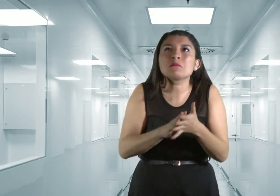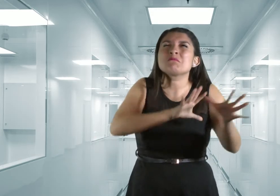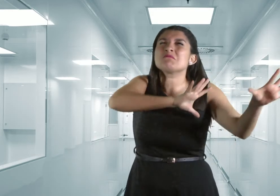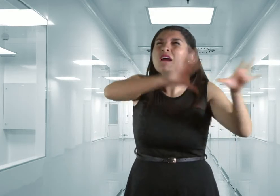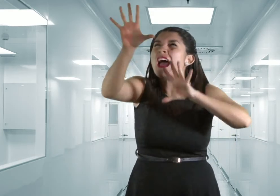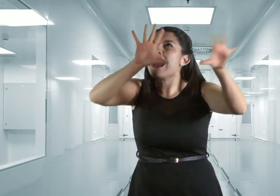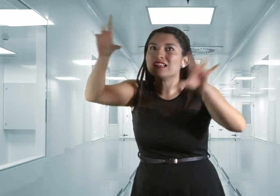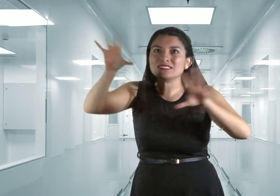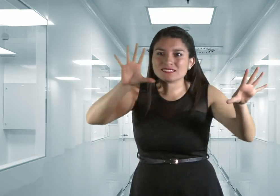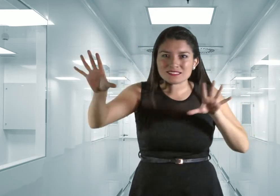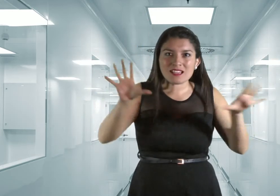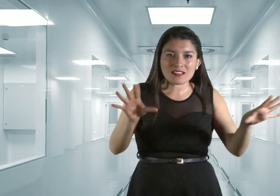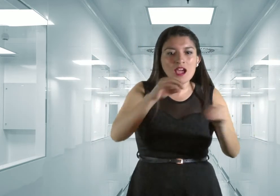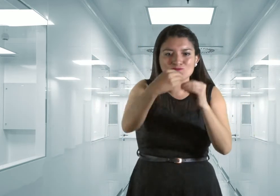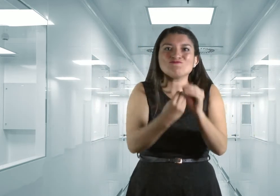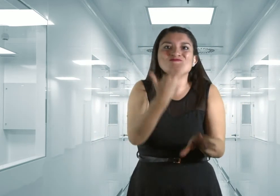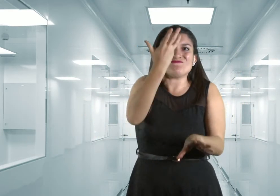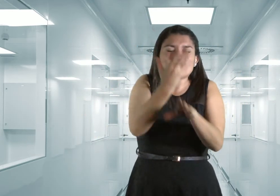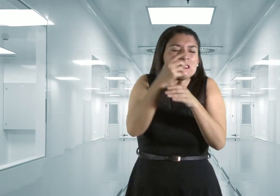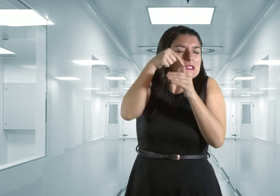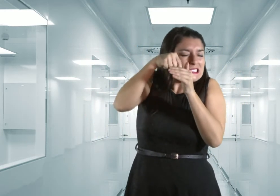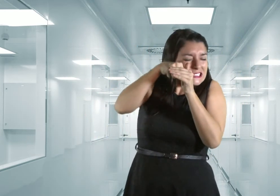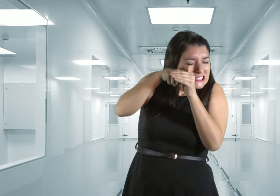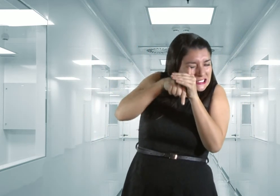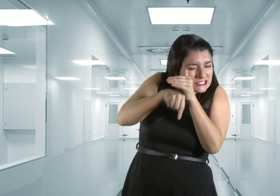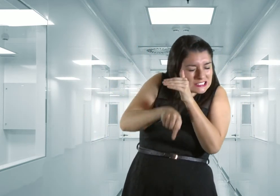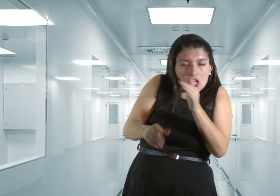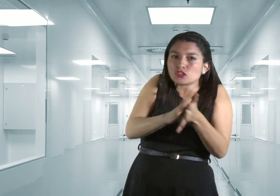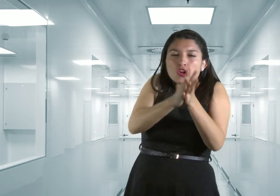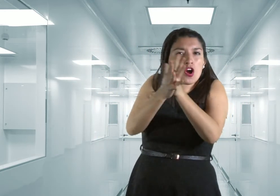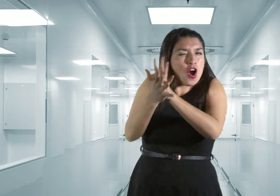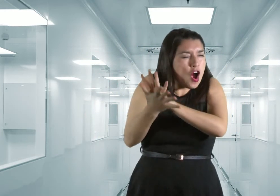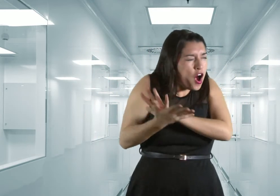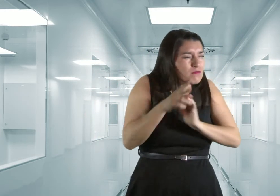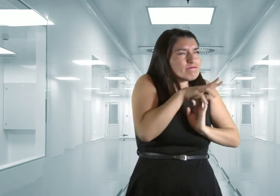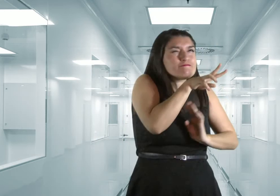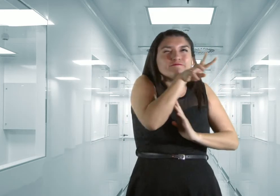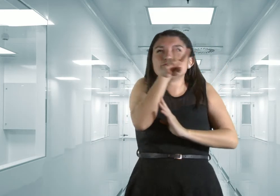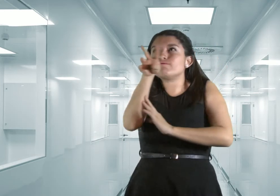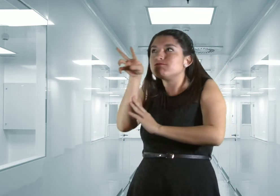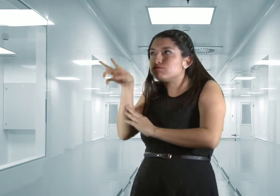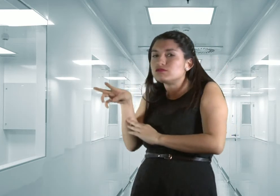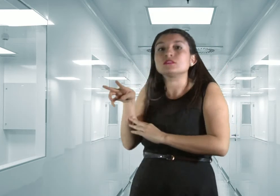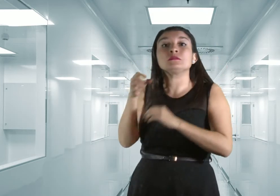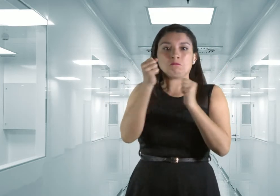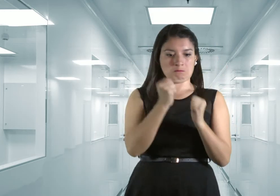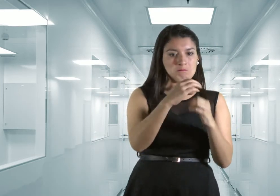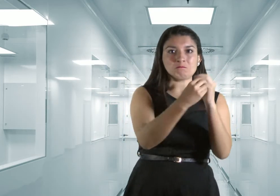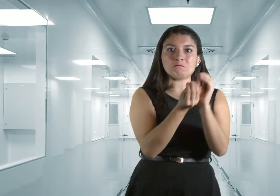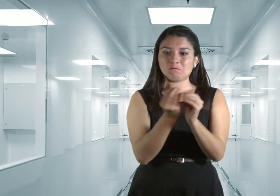moléculas. Repasa los conceptos de esta clase de manera que no olvides de qué se encuentra formada toda la materia.